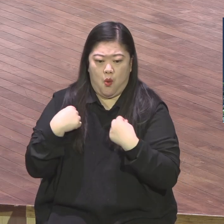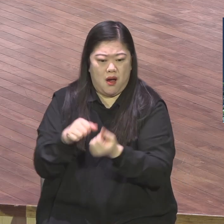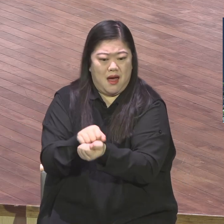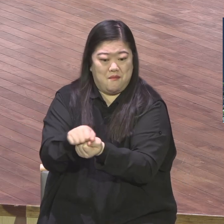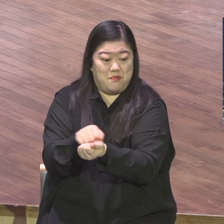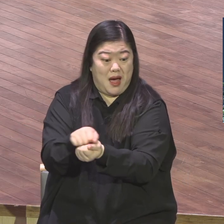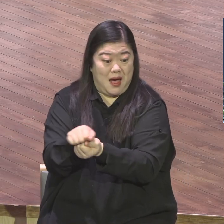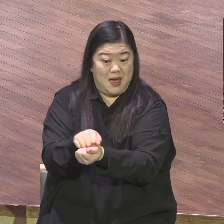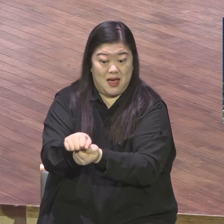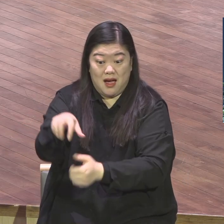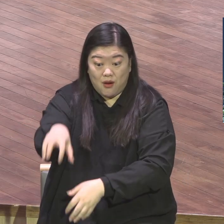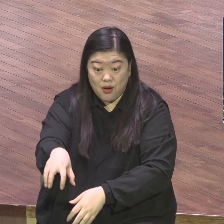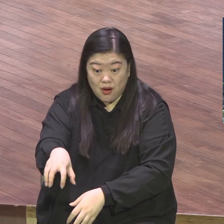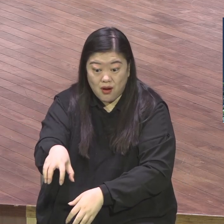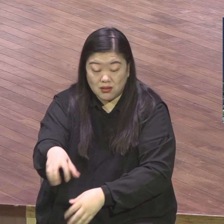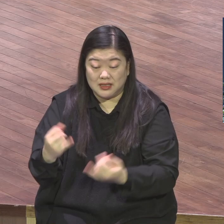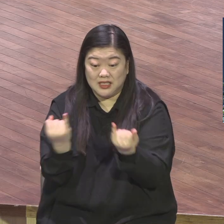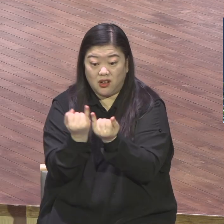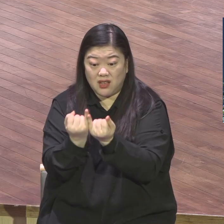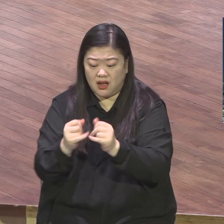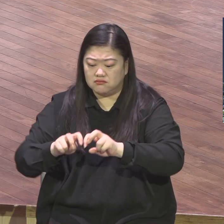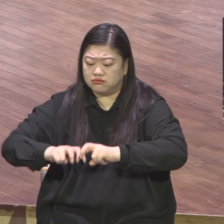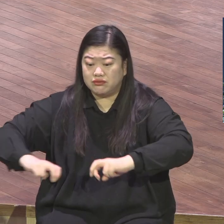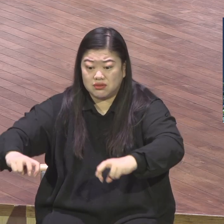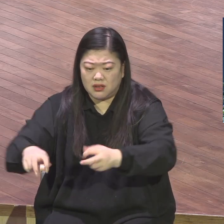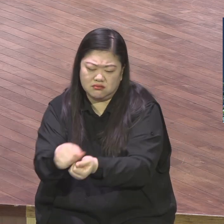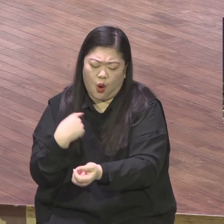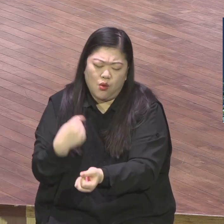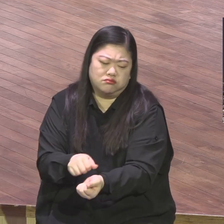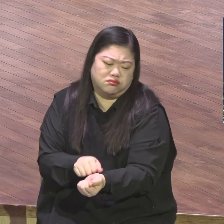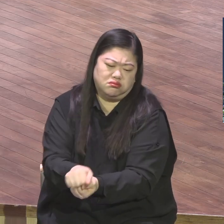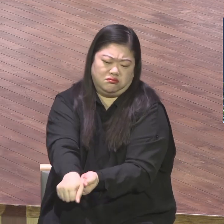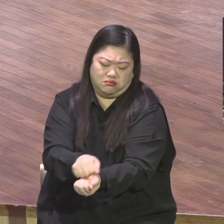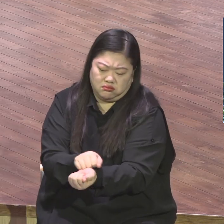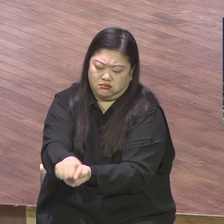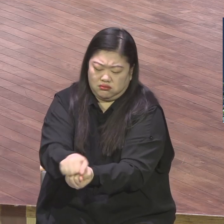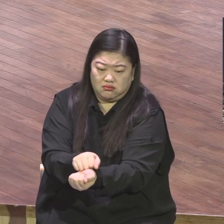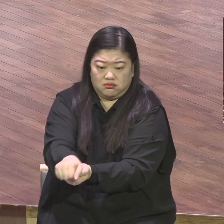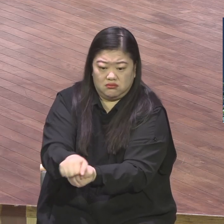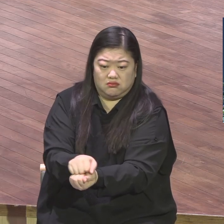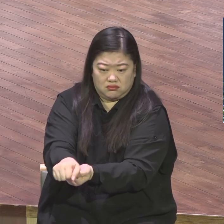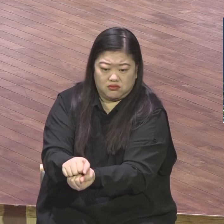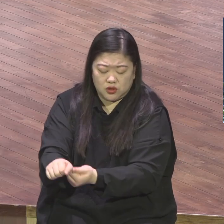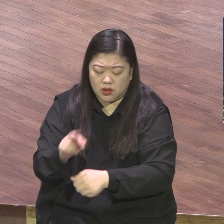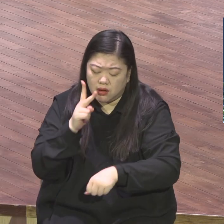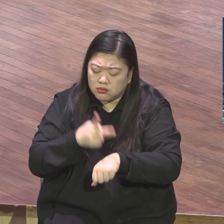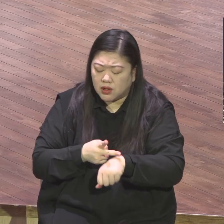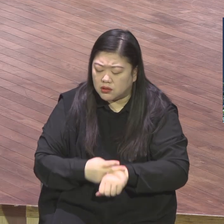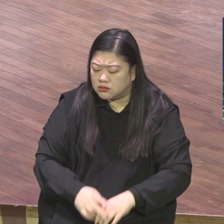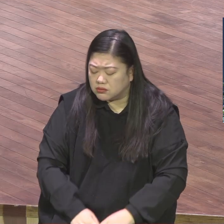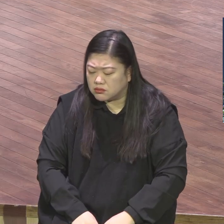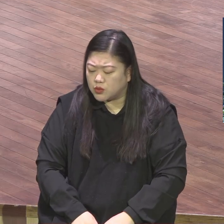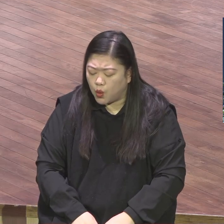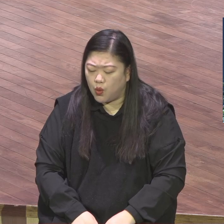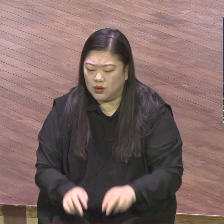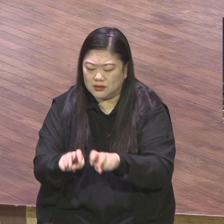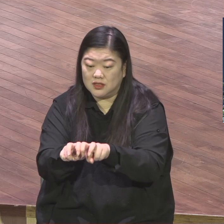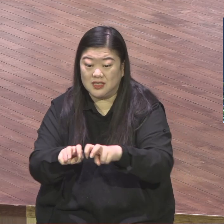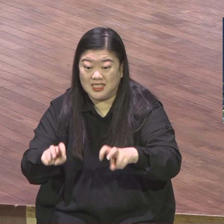여자들한테 빨래를 하고 있단 말이에요. 바울이 빨래를 하고 있는 그 사람들을 찾아가서 앉아가지고 쪼그리고 앉아가지고